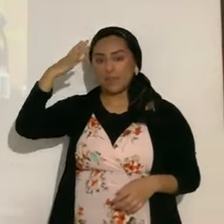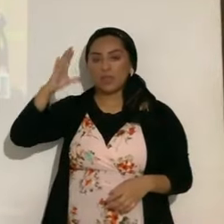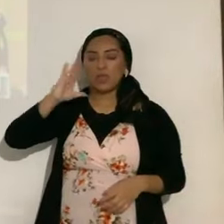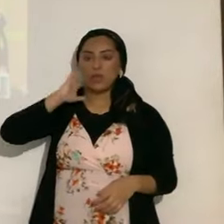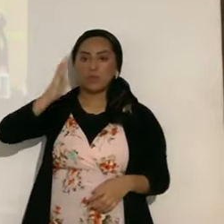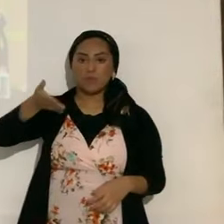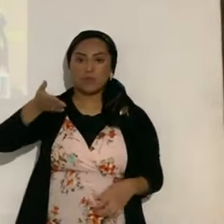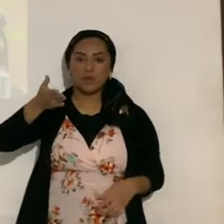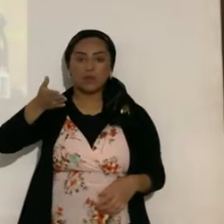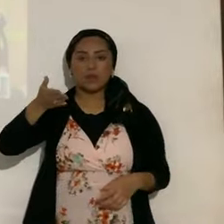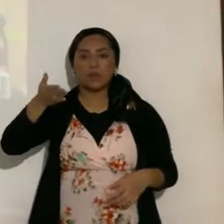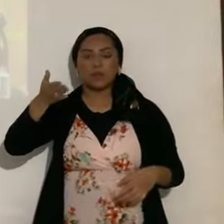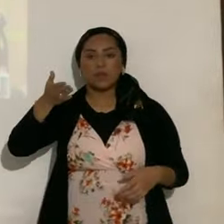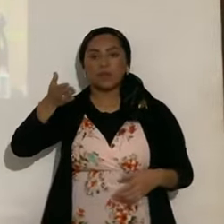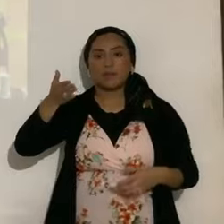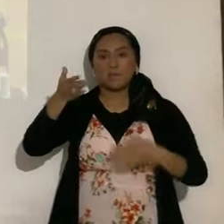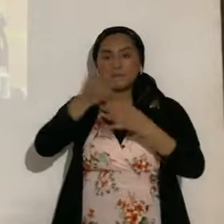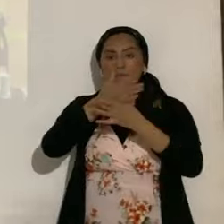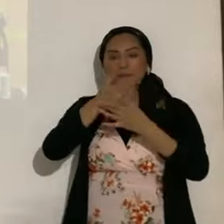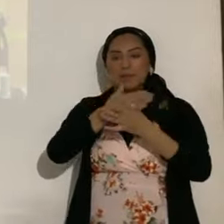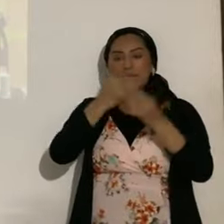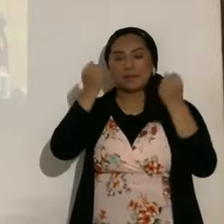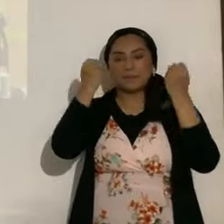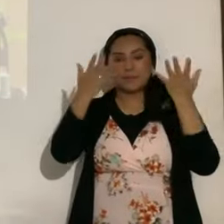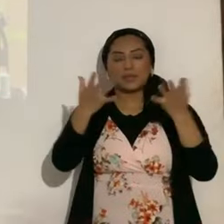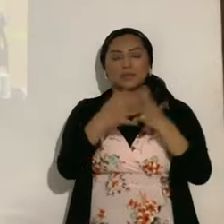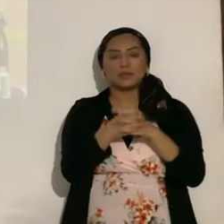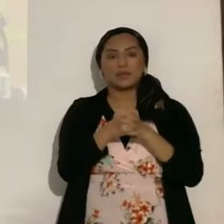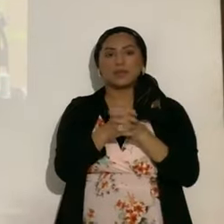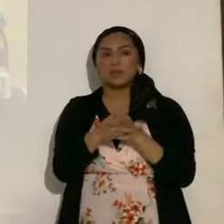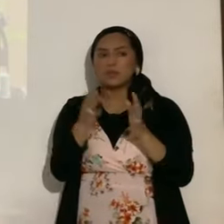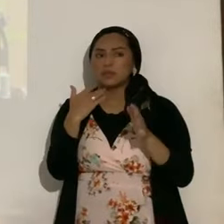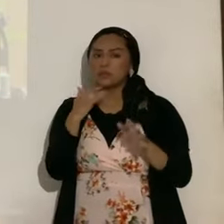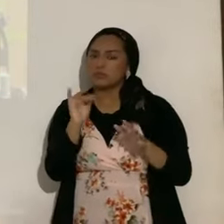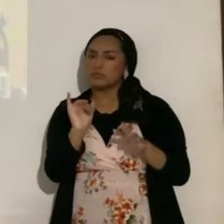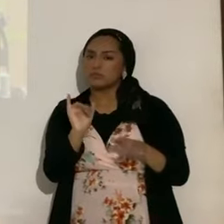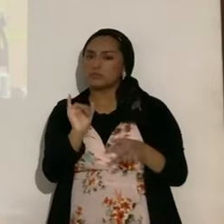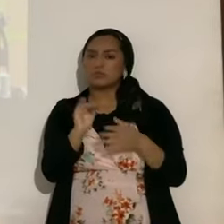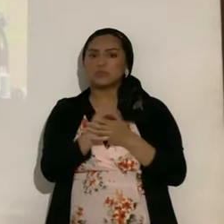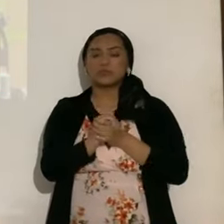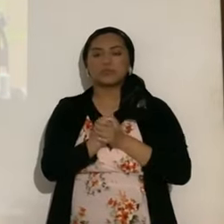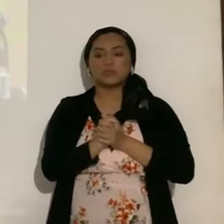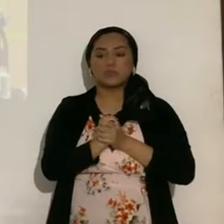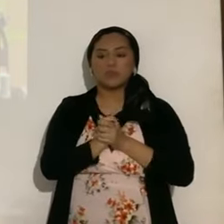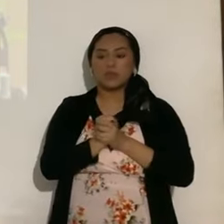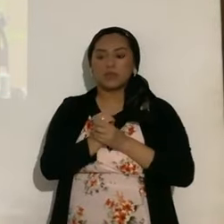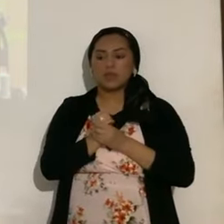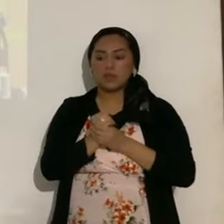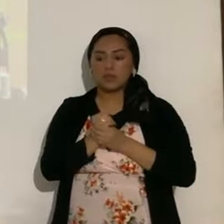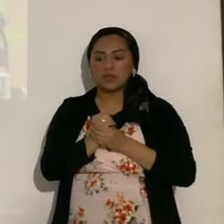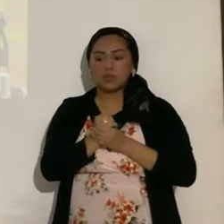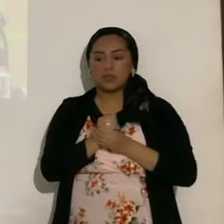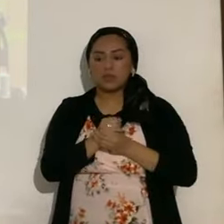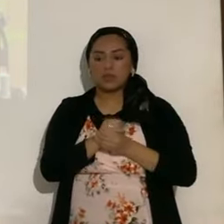estarán entre varias constelaciones. Aquí me llama la atención que es un eclipse anular, total,